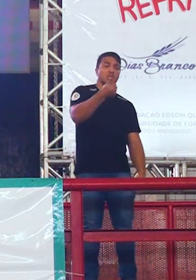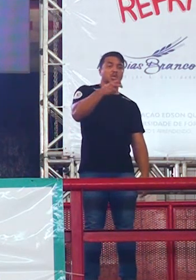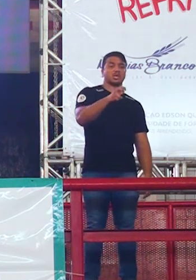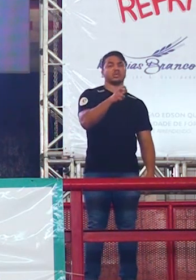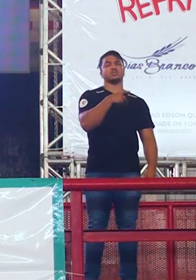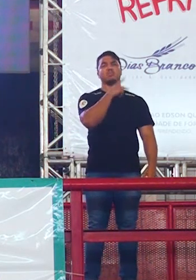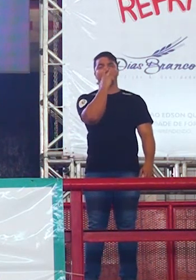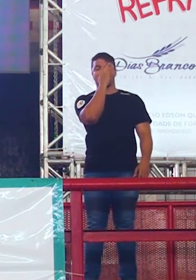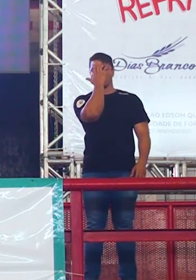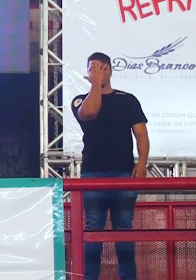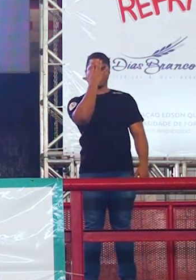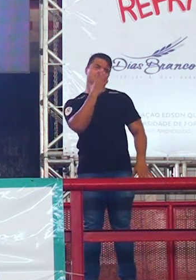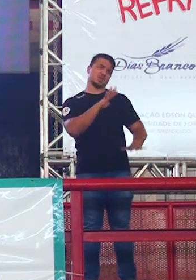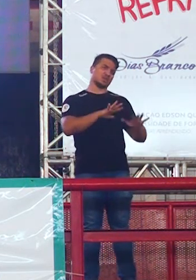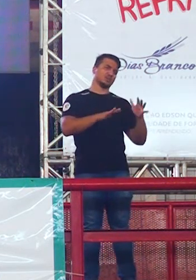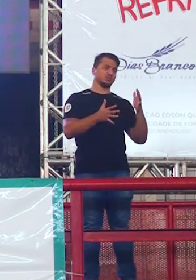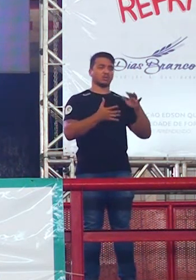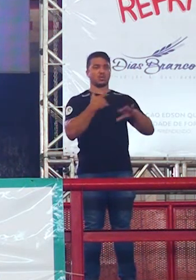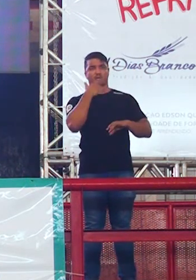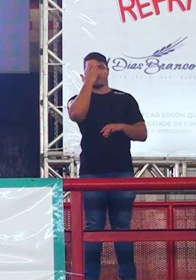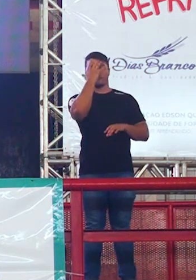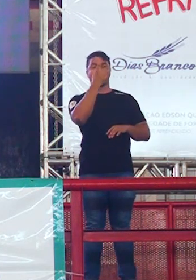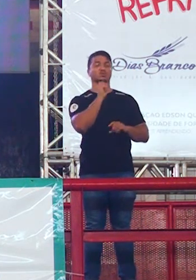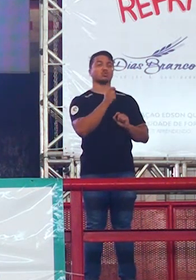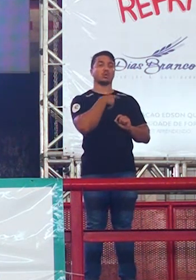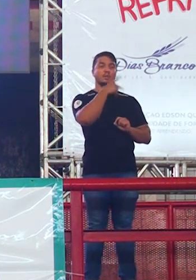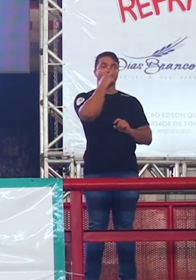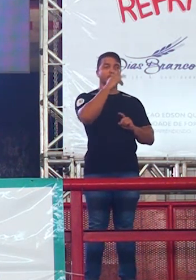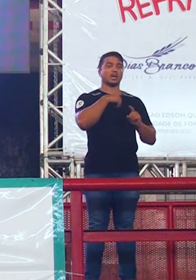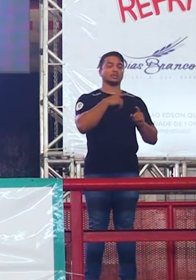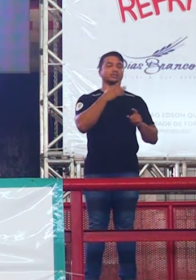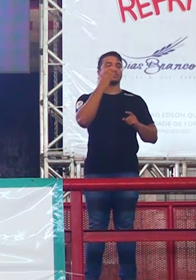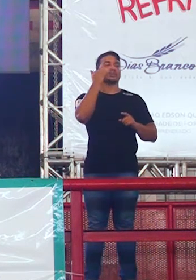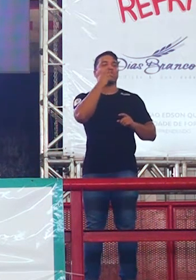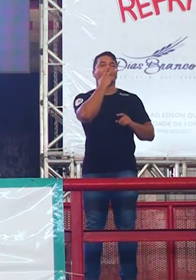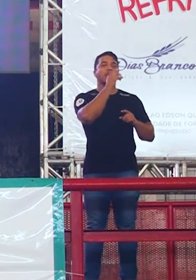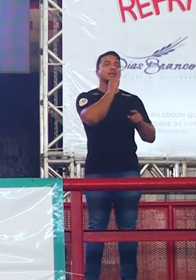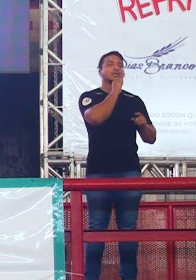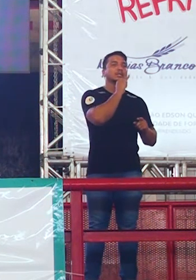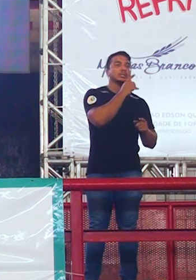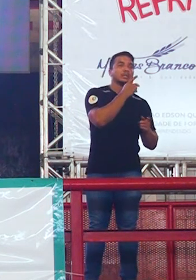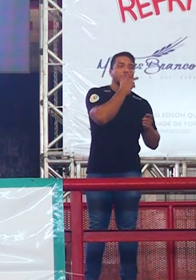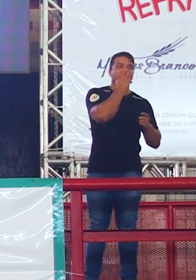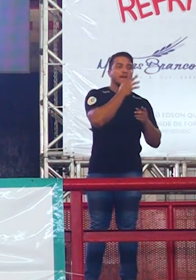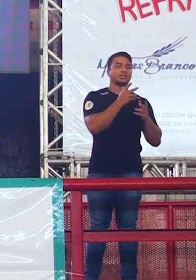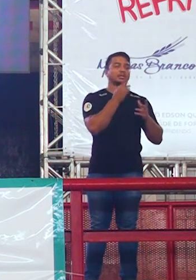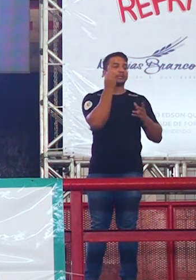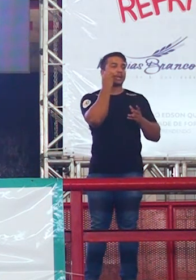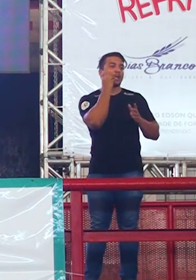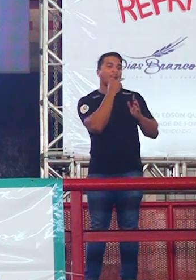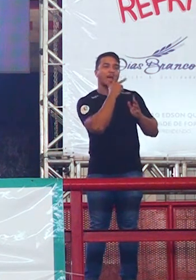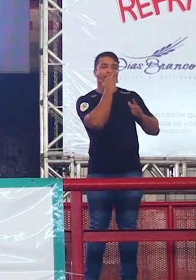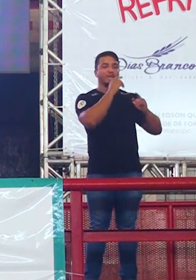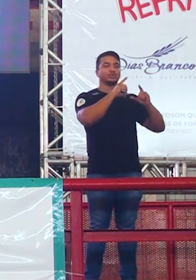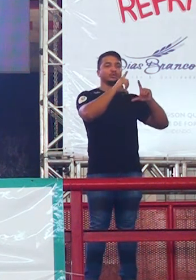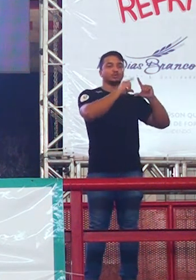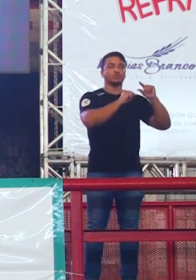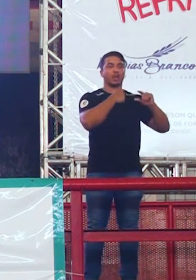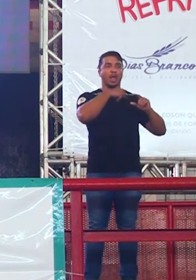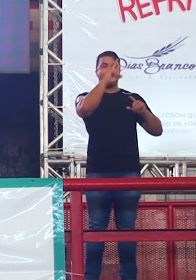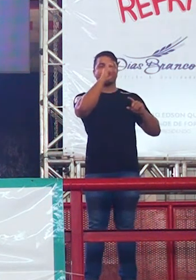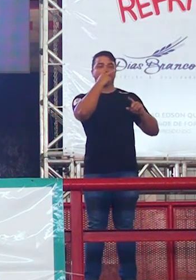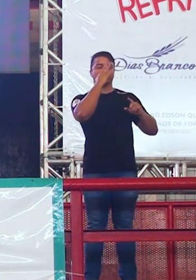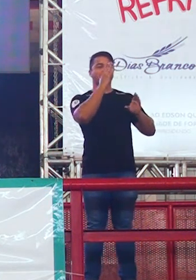edição mais fácil. Eu acho que foi para fazer, como a gente diz popularmente, fazer a limpa. Se limpar em